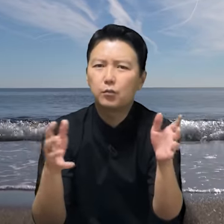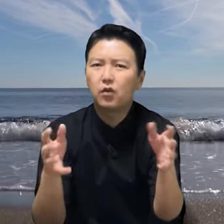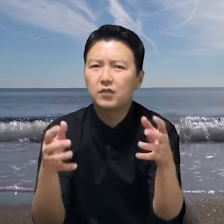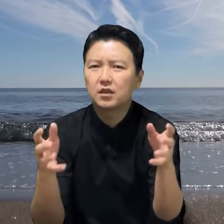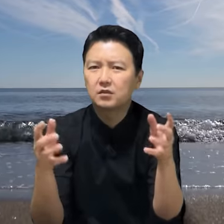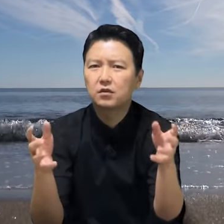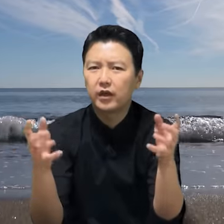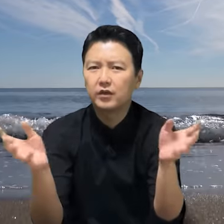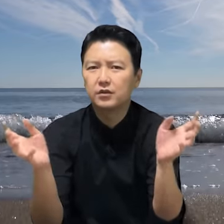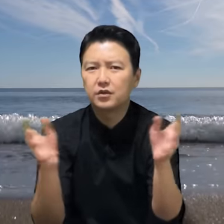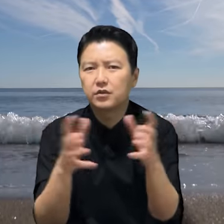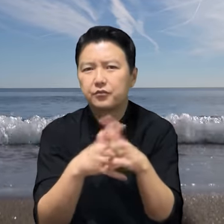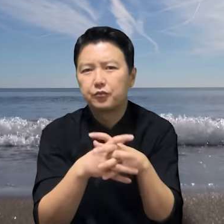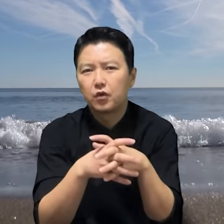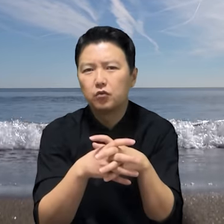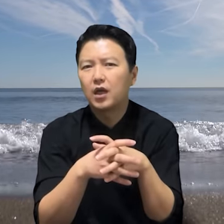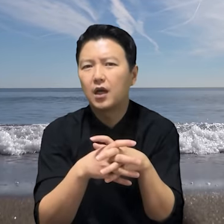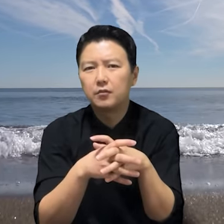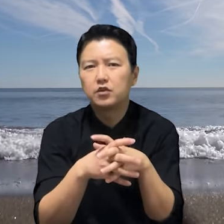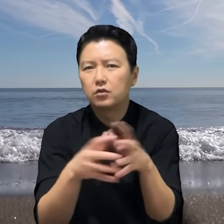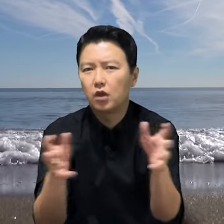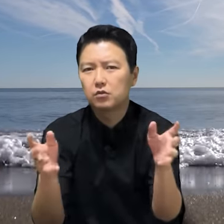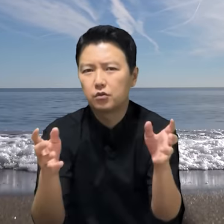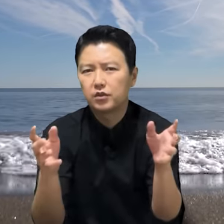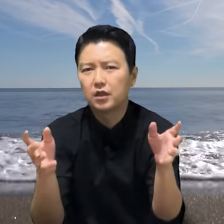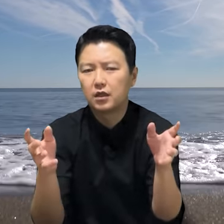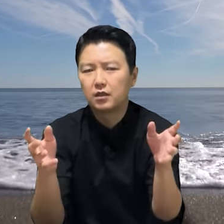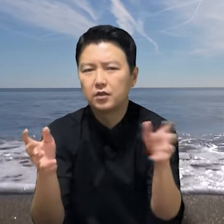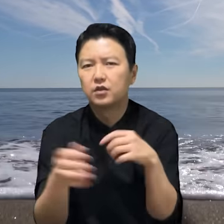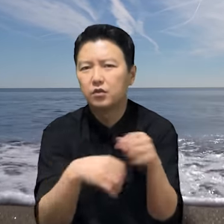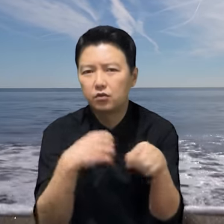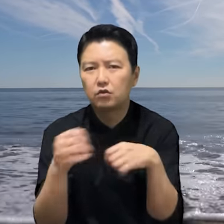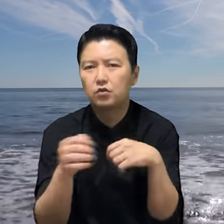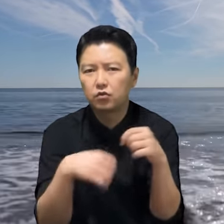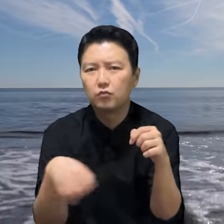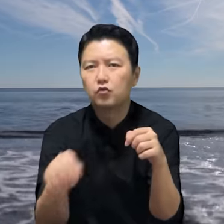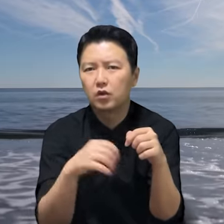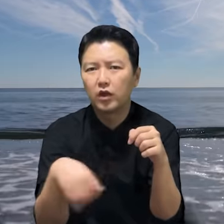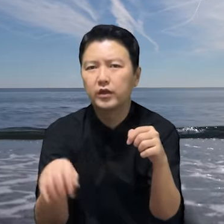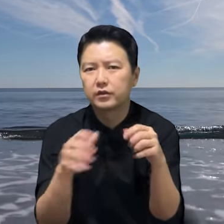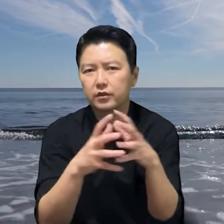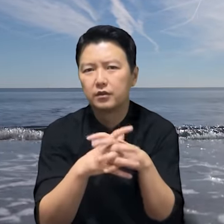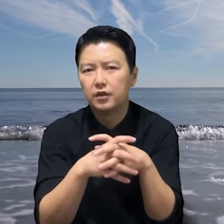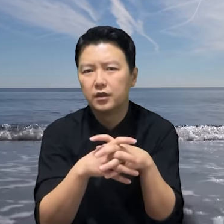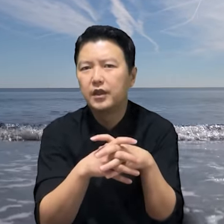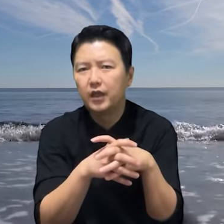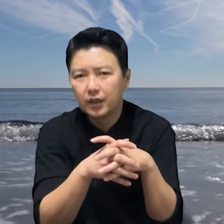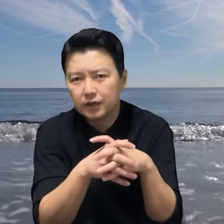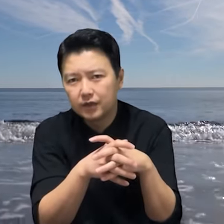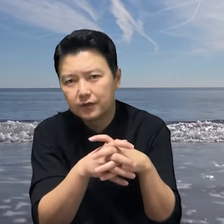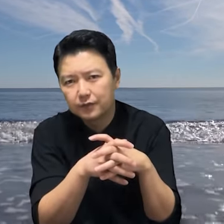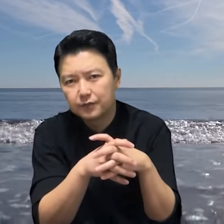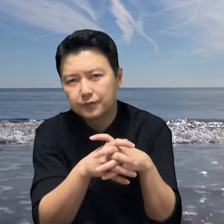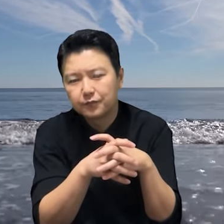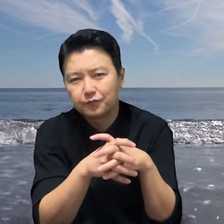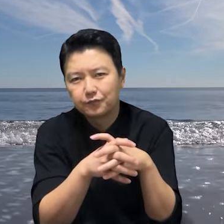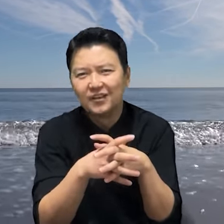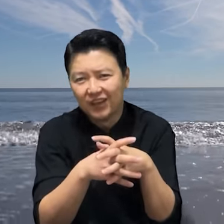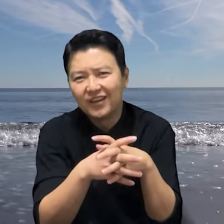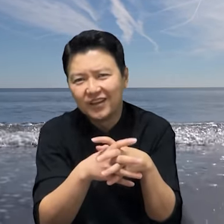보험 하나 들어놔야겠지? 우리가 가면 신고할 수도 있잖아. 전기손으로 좀 묶어놔야겠어. 이해하지? 네네